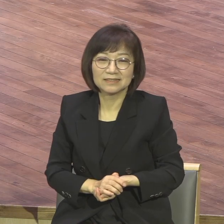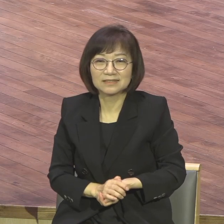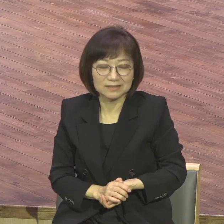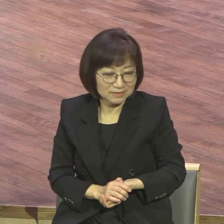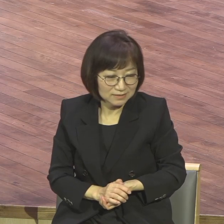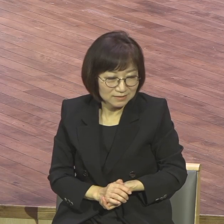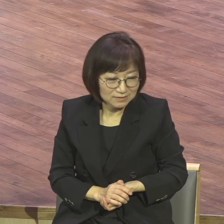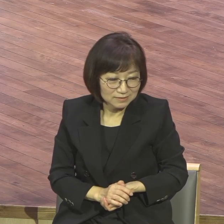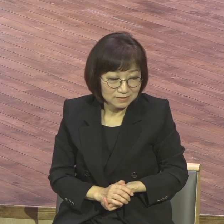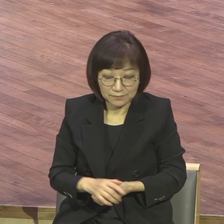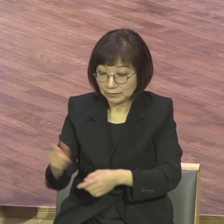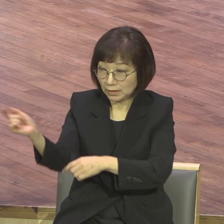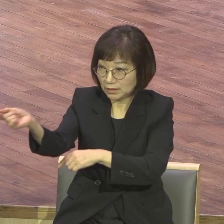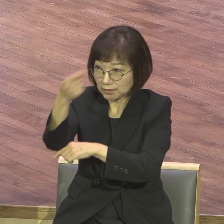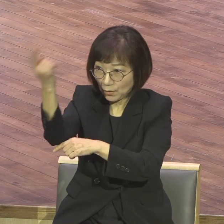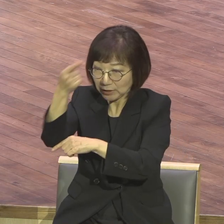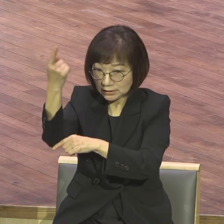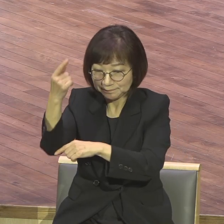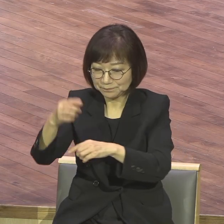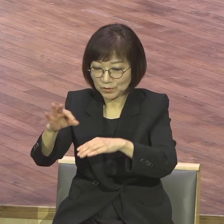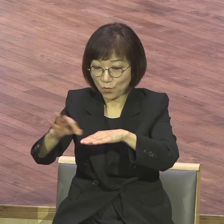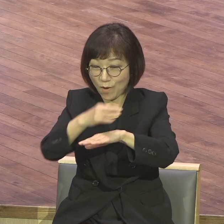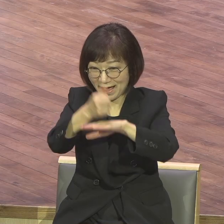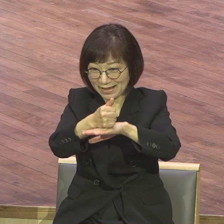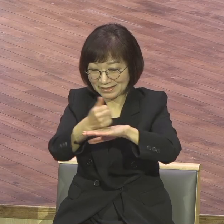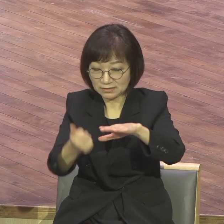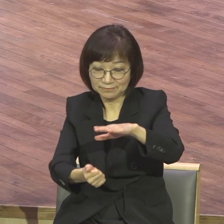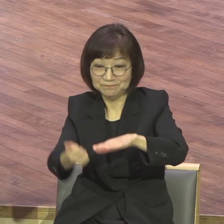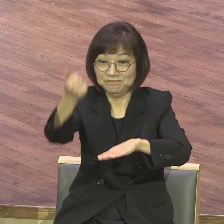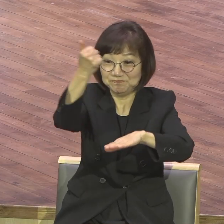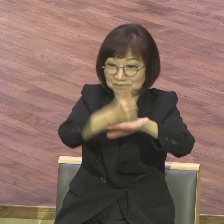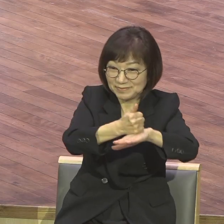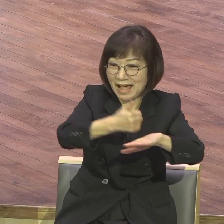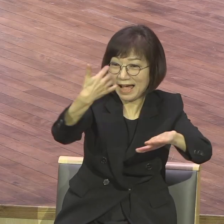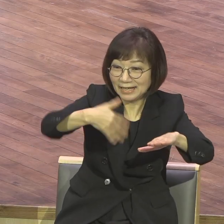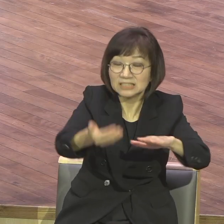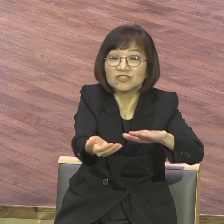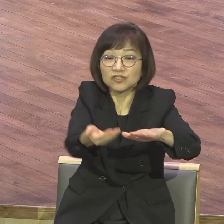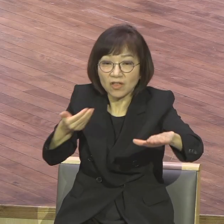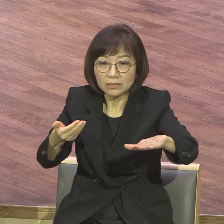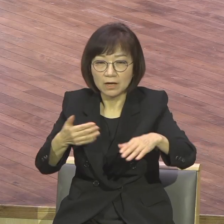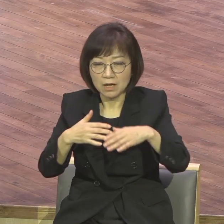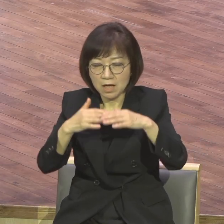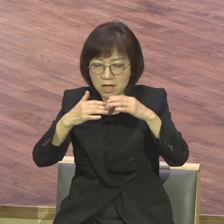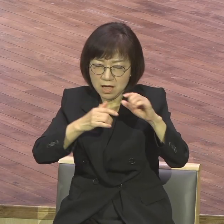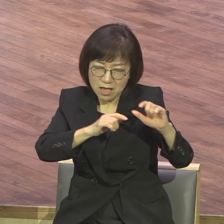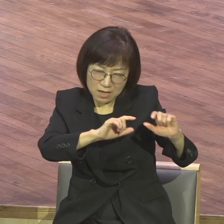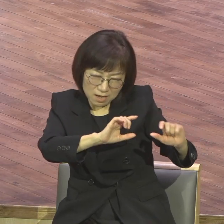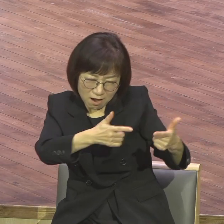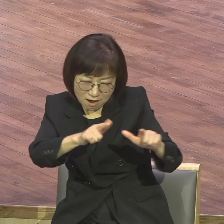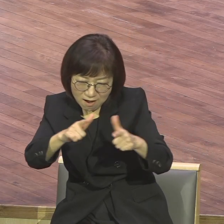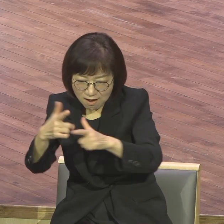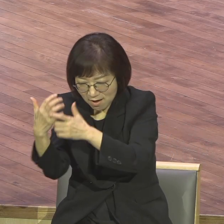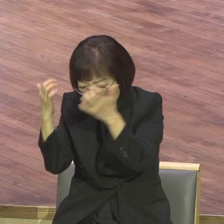따위시 왕이 되기 전에는 말로 형용할 수 없는 어마어마한 고통 광야